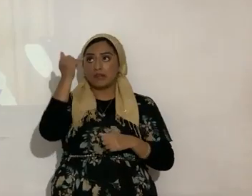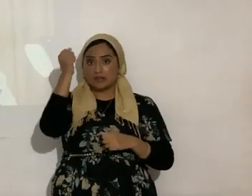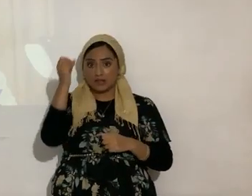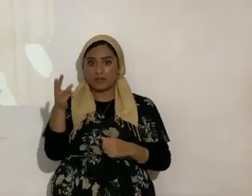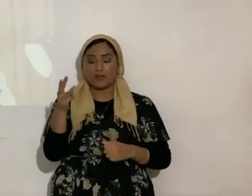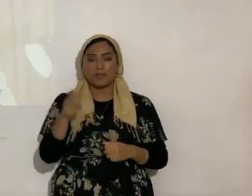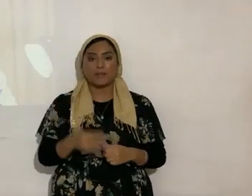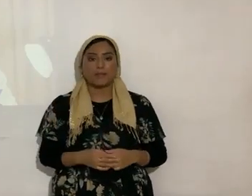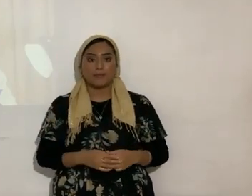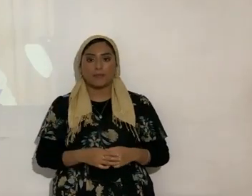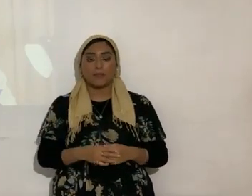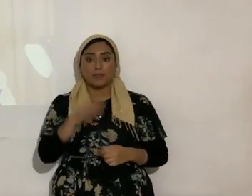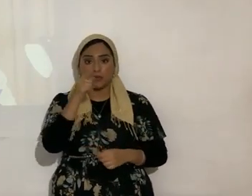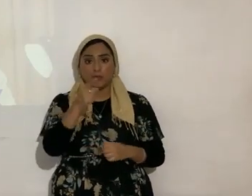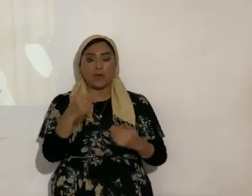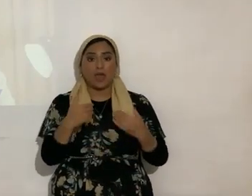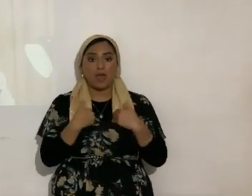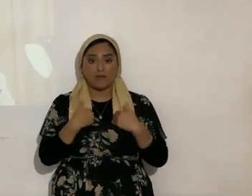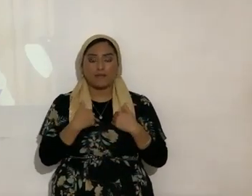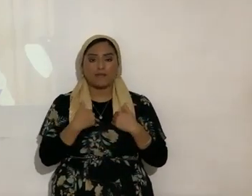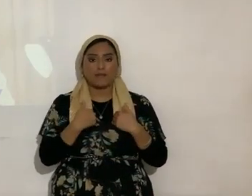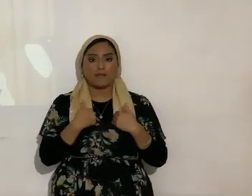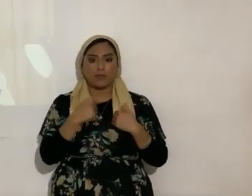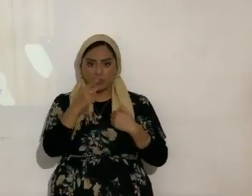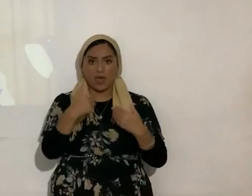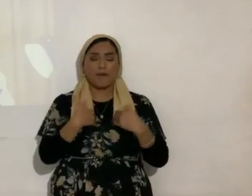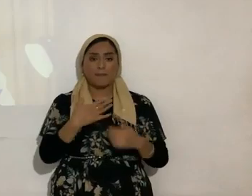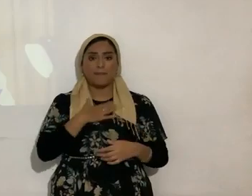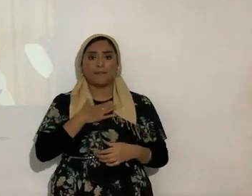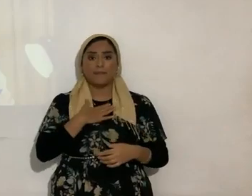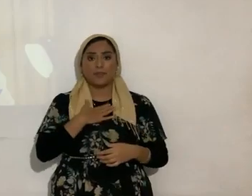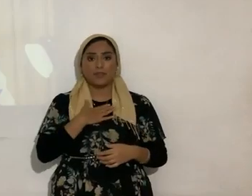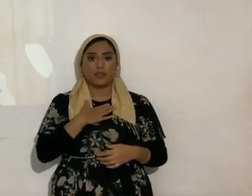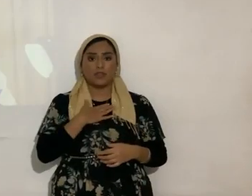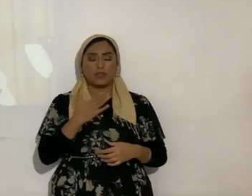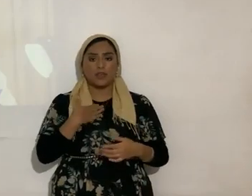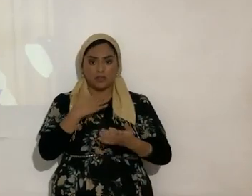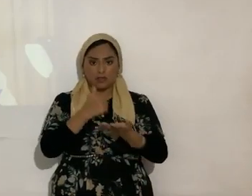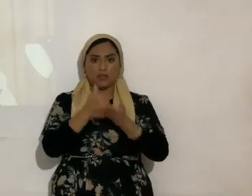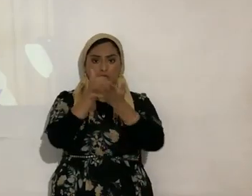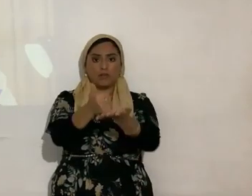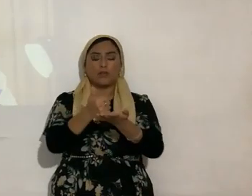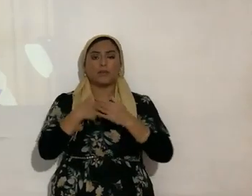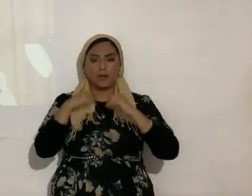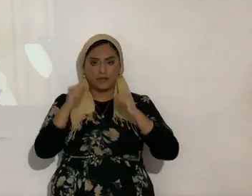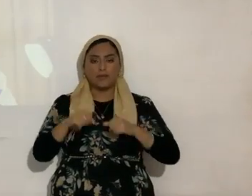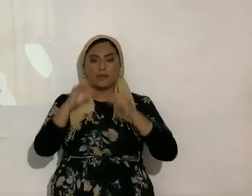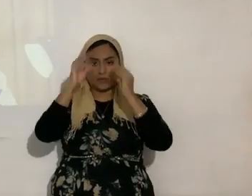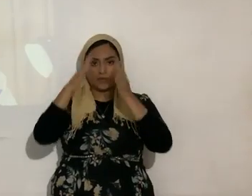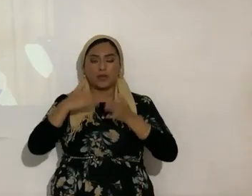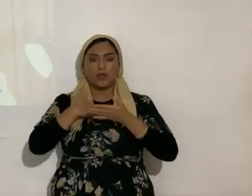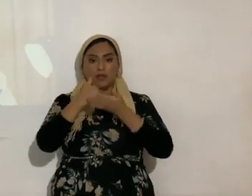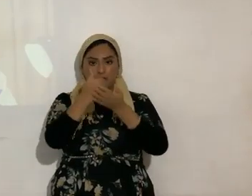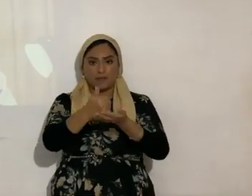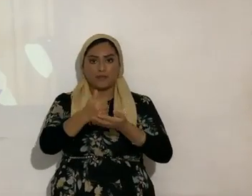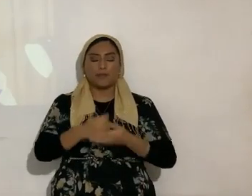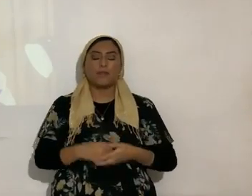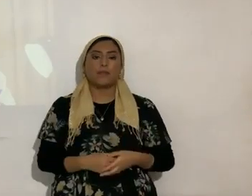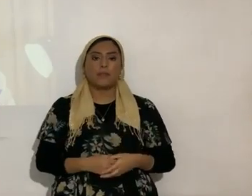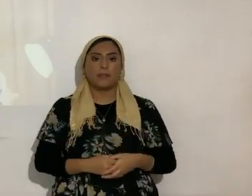me tienes y lo digo con humildad a mí como servidor como un roe si el